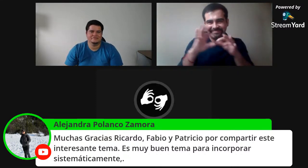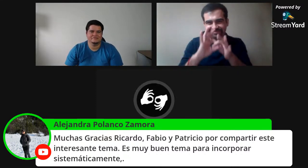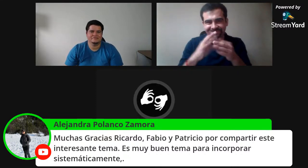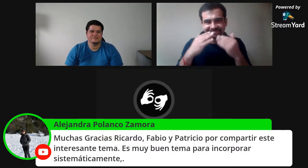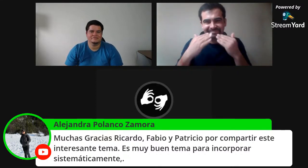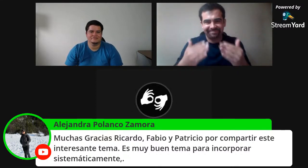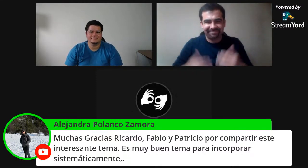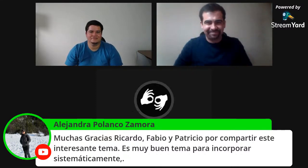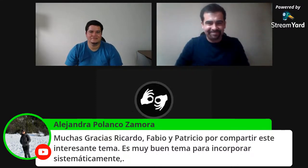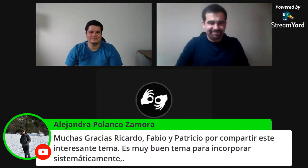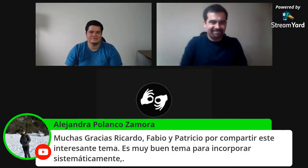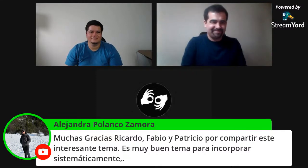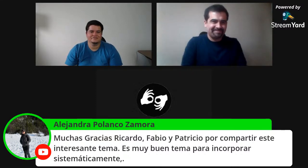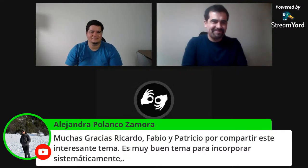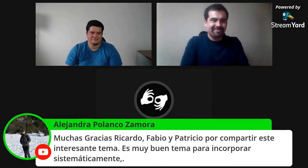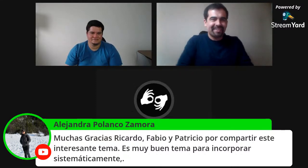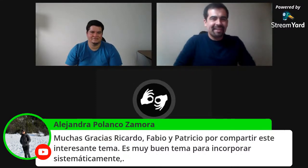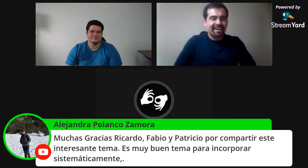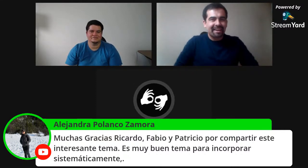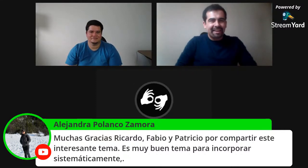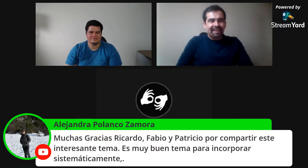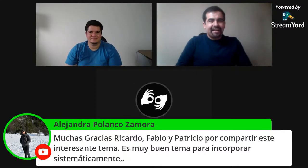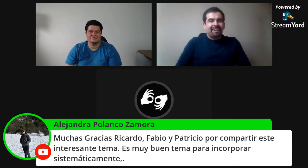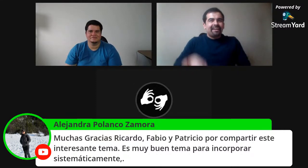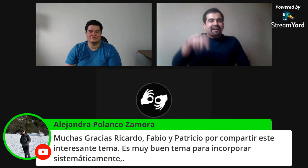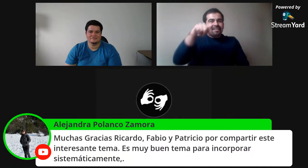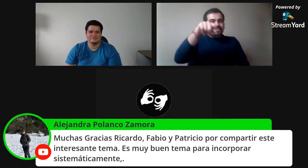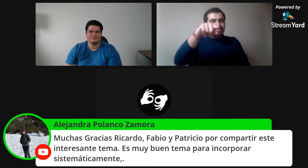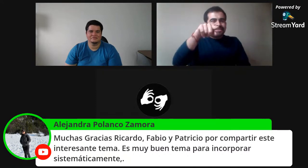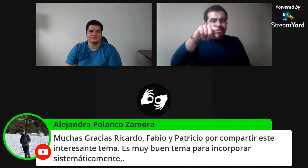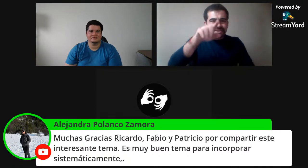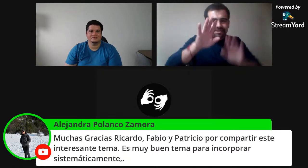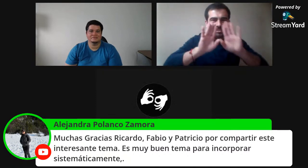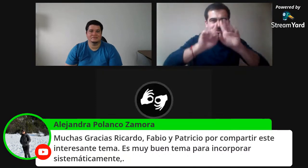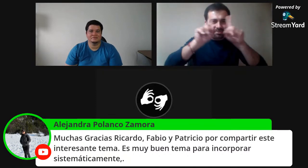gracias, muchas gracias. Muchas gracias, dice Patricio también. Bueno.